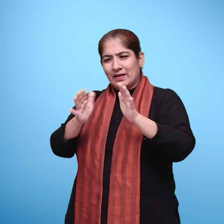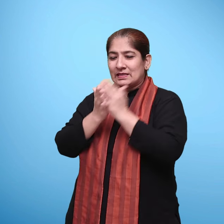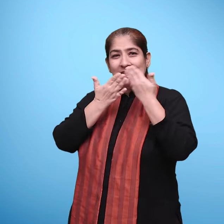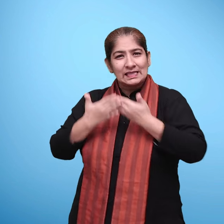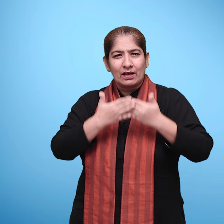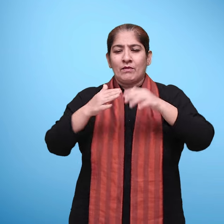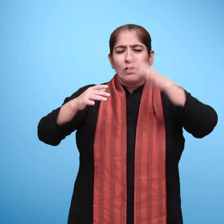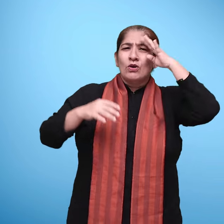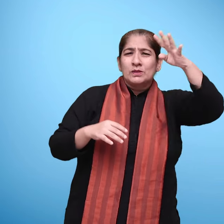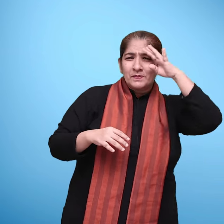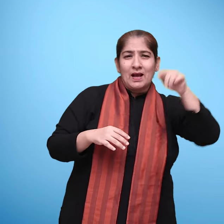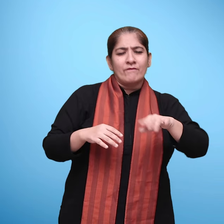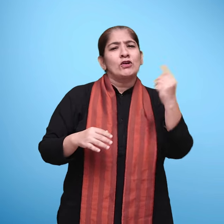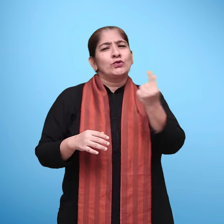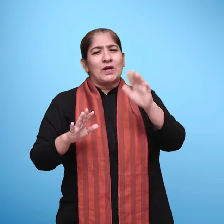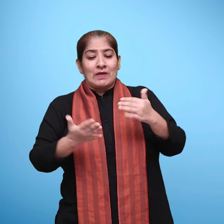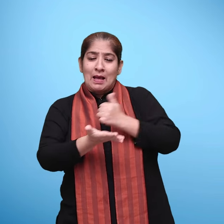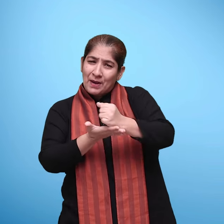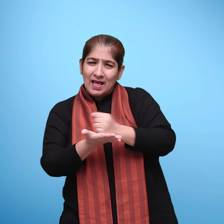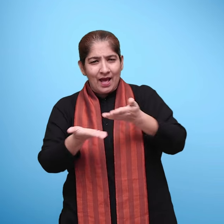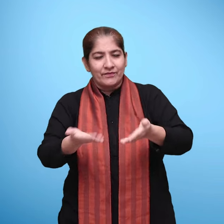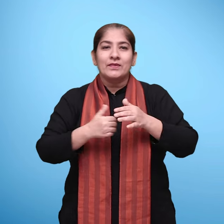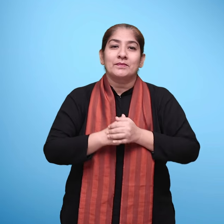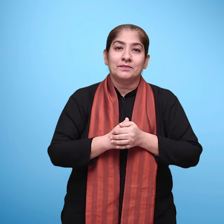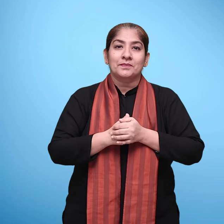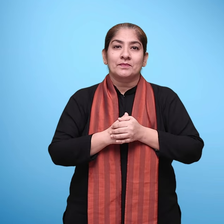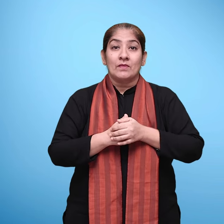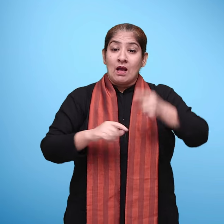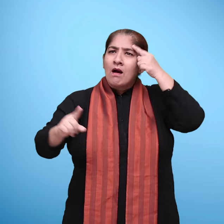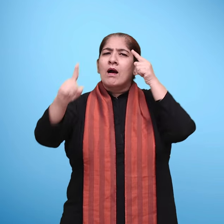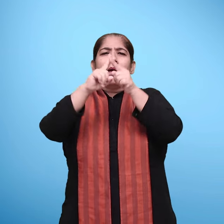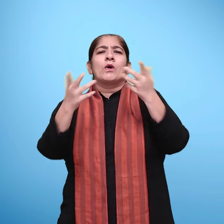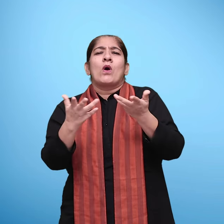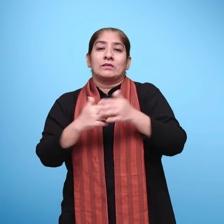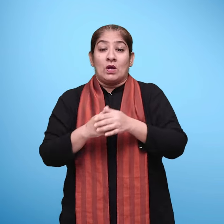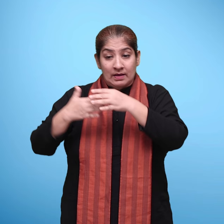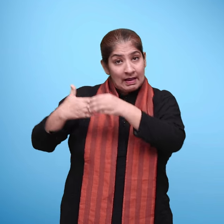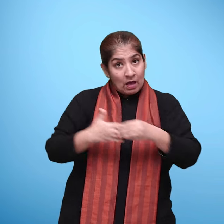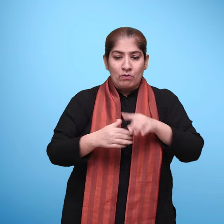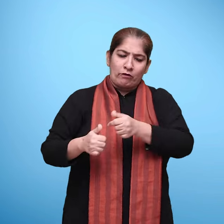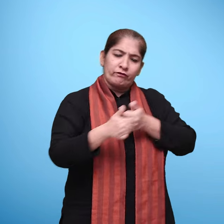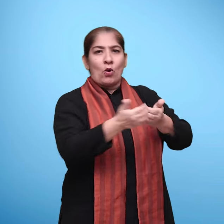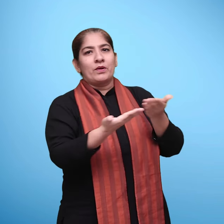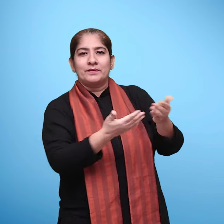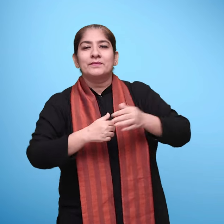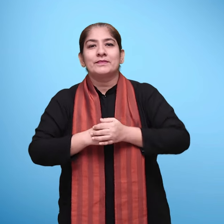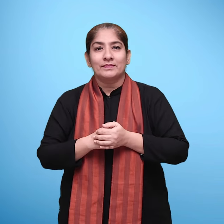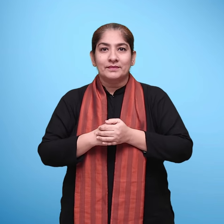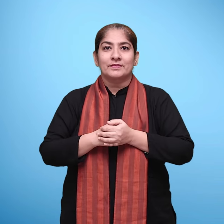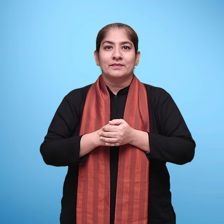रचनात्मक उपियोग इसमें दिये उद्देश्यों और निर्देश्यों को ध्यान में रखते हुए करेंगे, जिससे शिक्षन प्रभावी